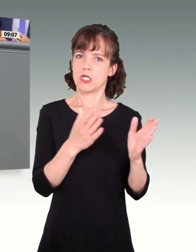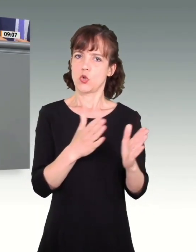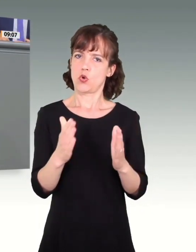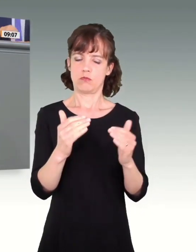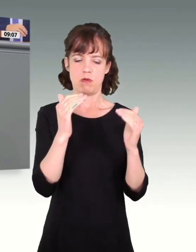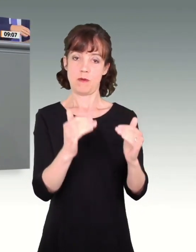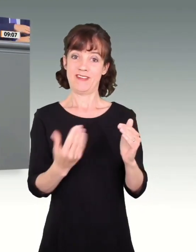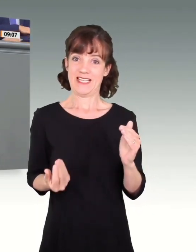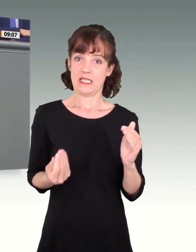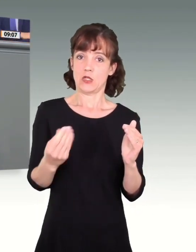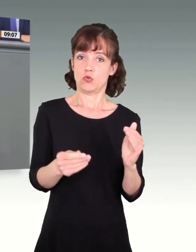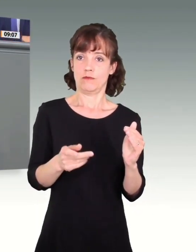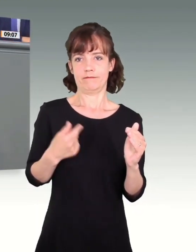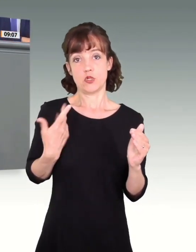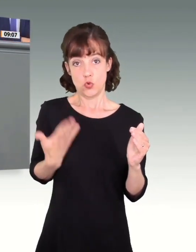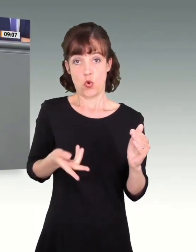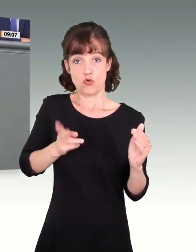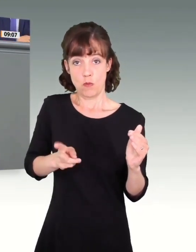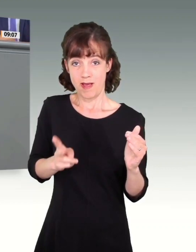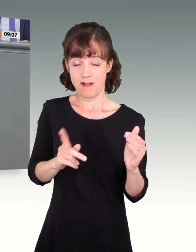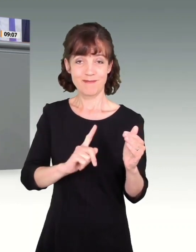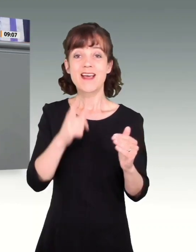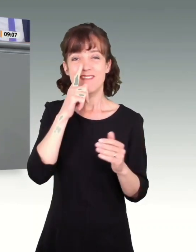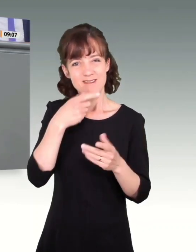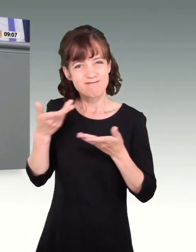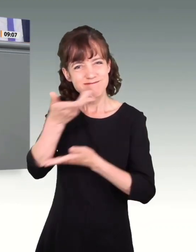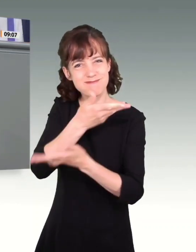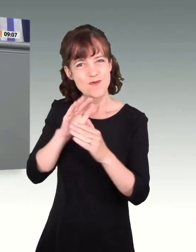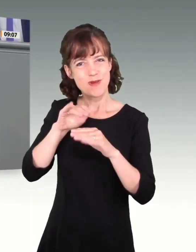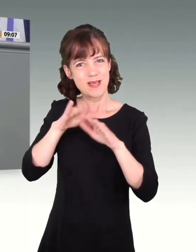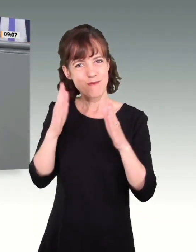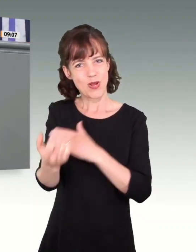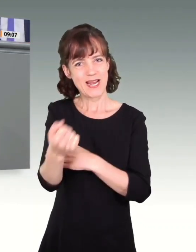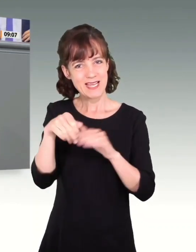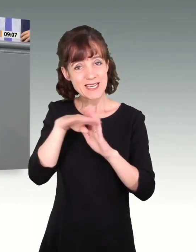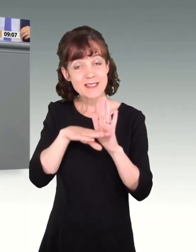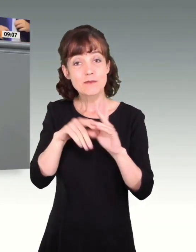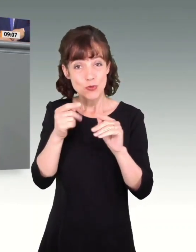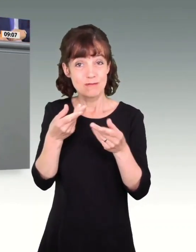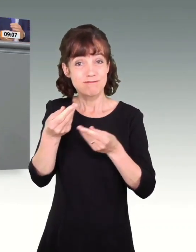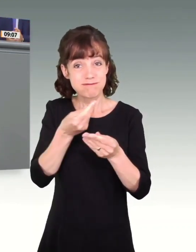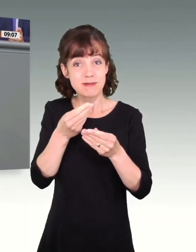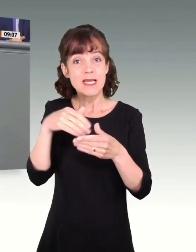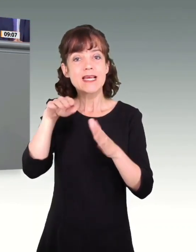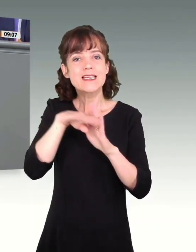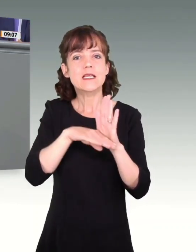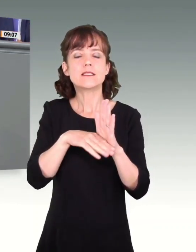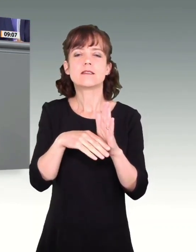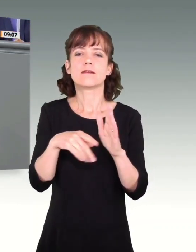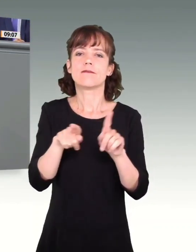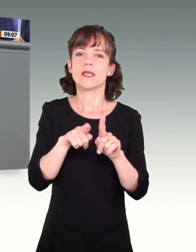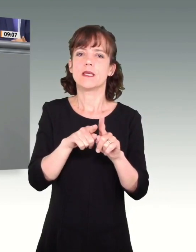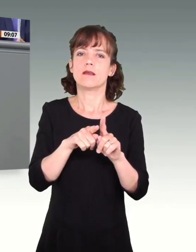Tagesordnung. Wenn wir über das Gebäudeenergiegesetz sprechen, dann sprechen wir über ein Gesetz, das sinnbildlich steht für eine